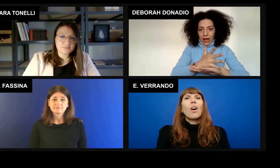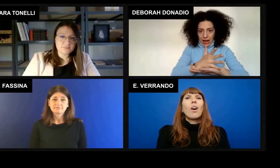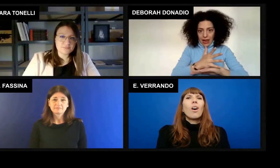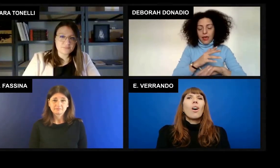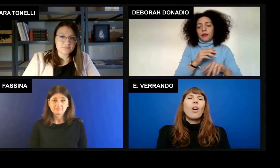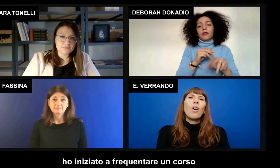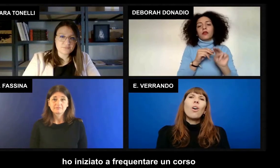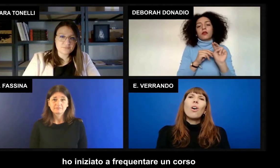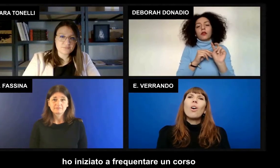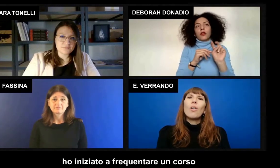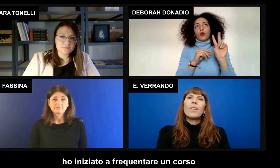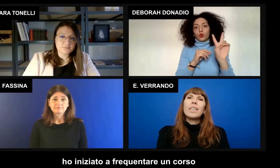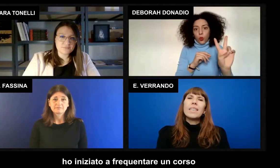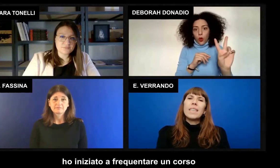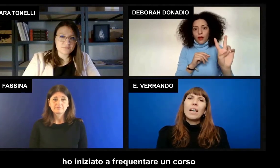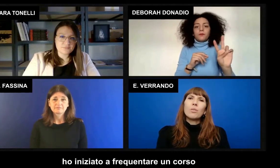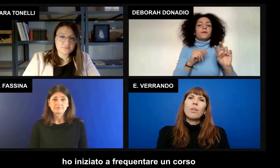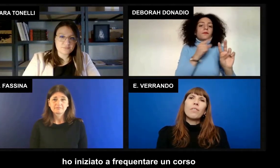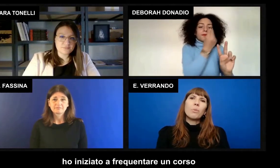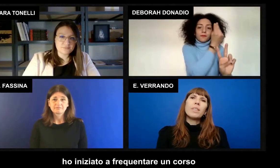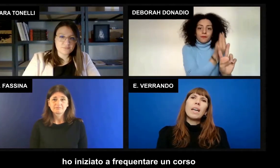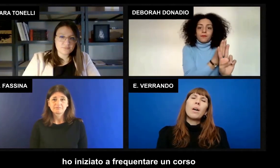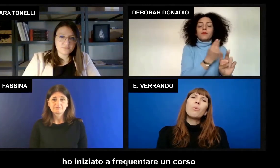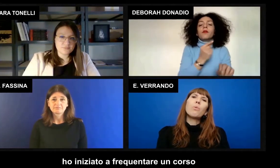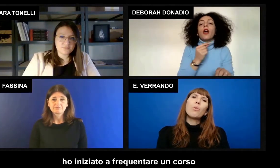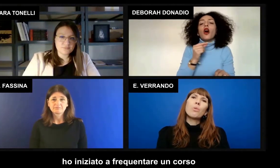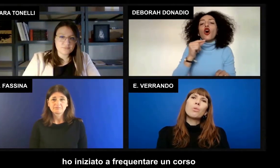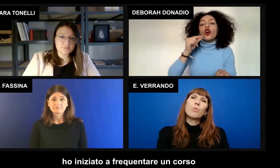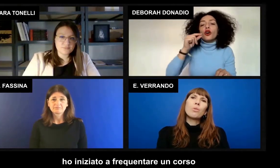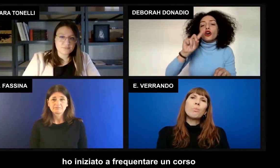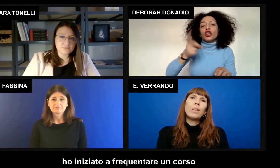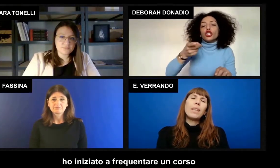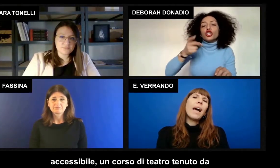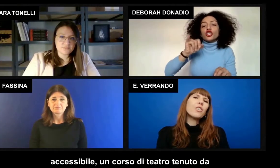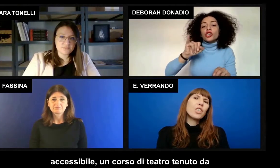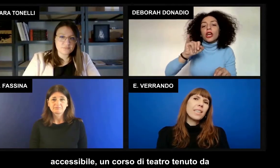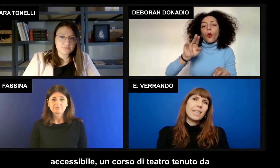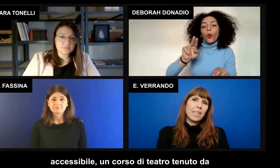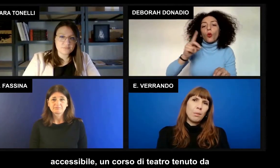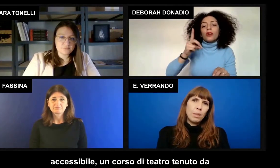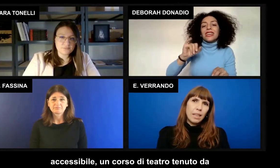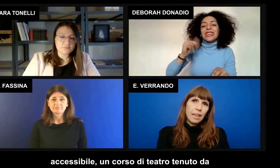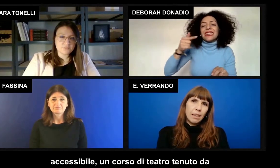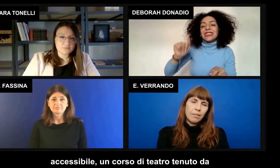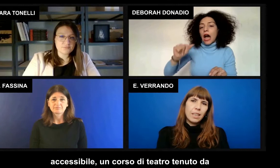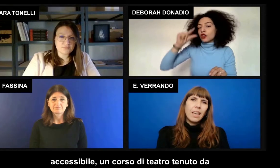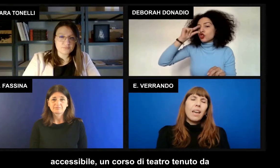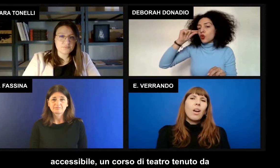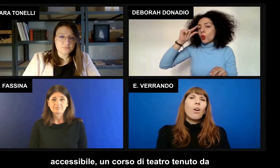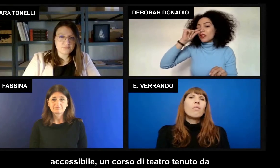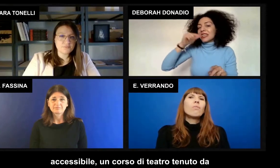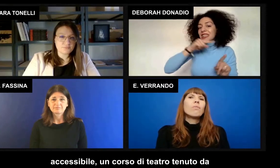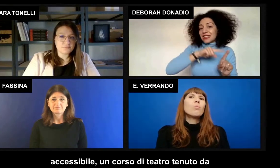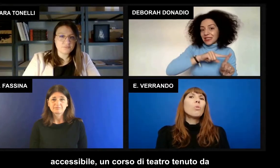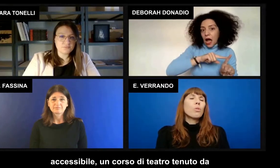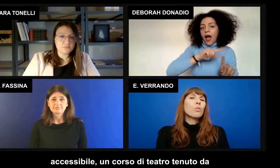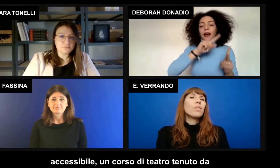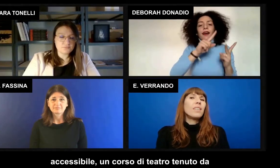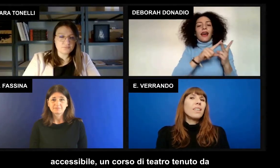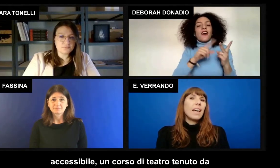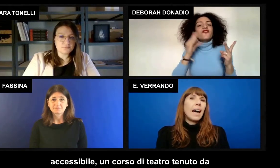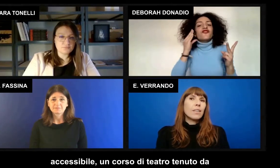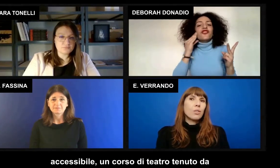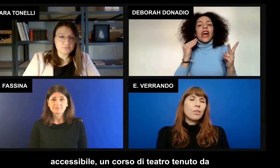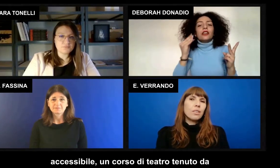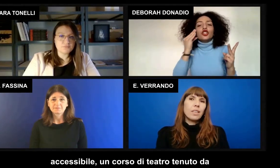Ho iniziato a frequentare un corso accessibile, un corso